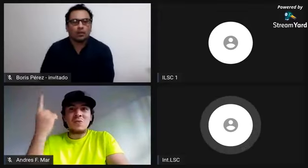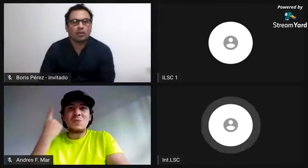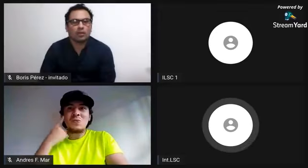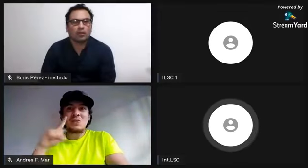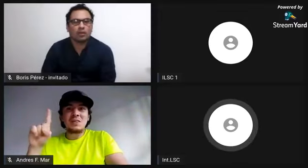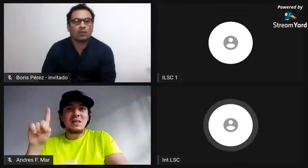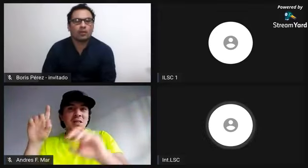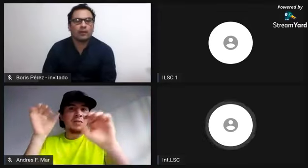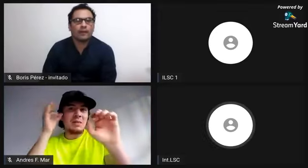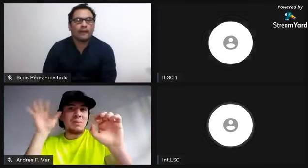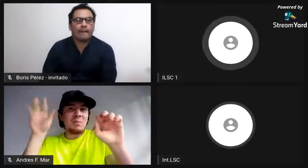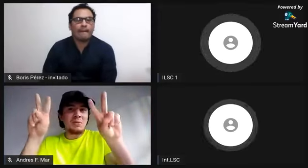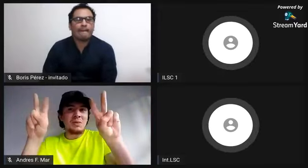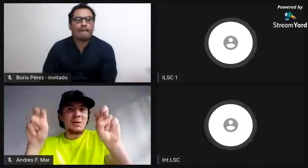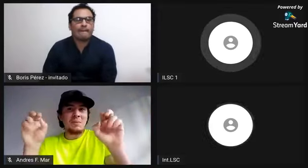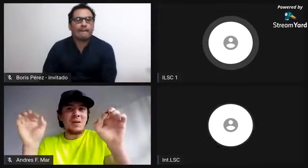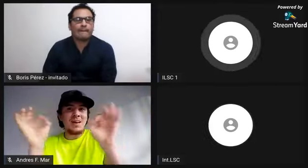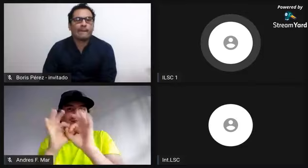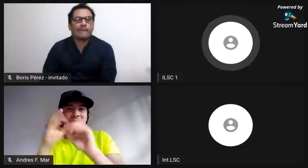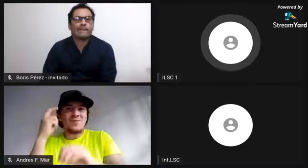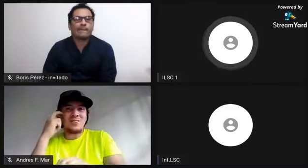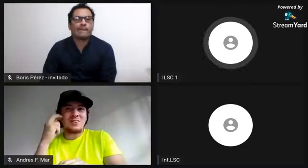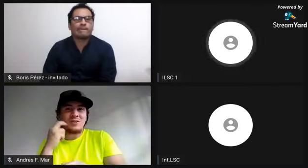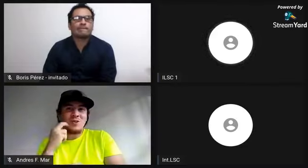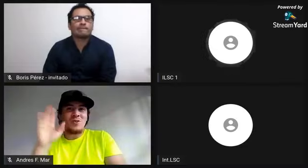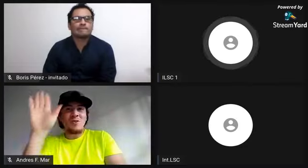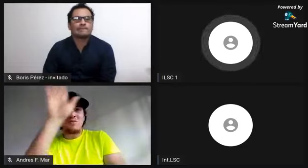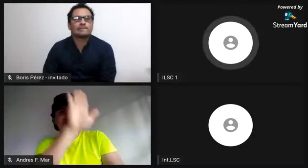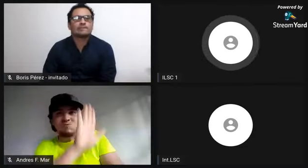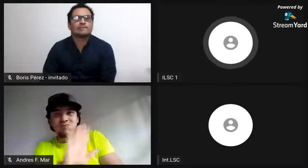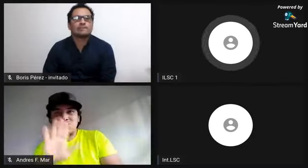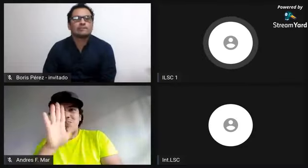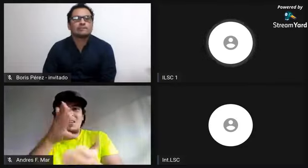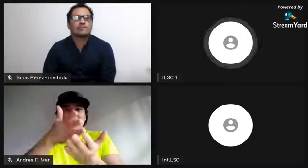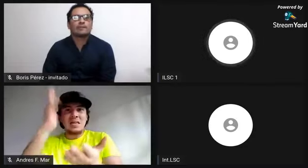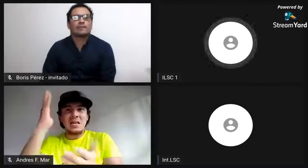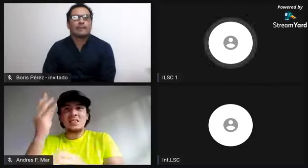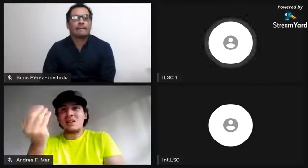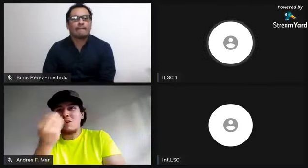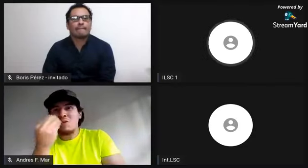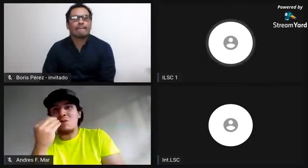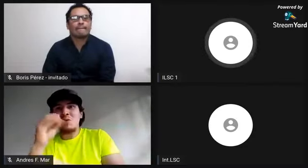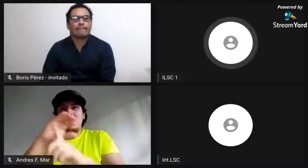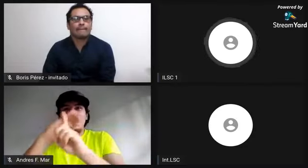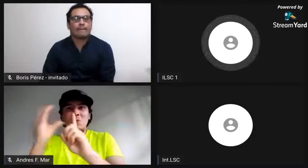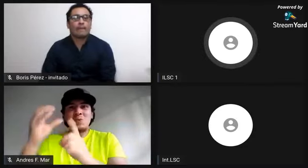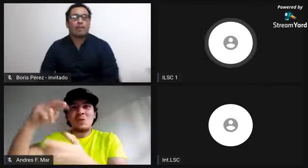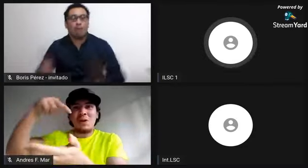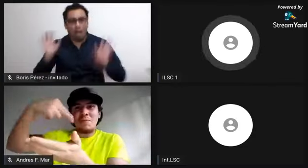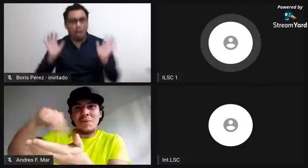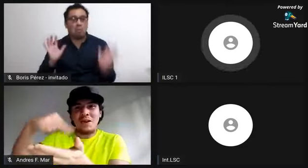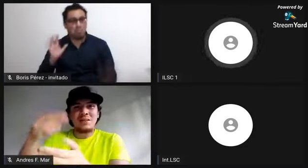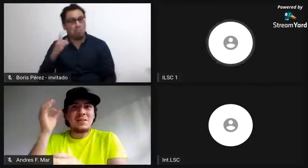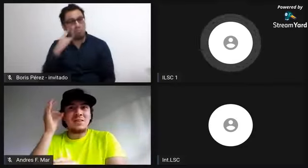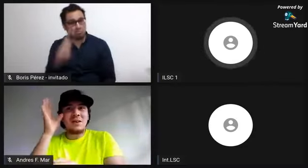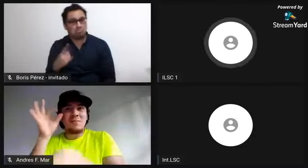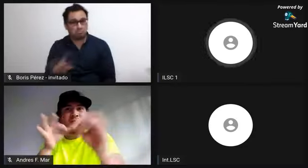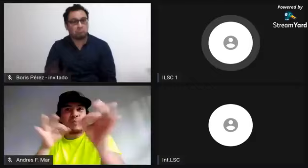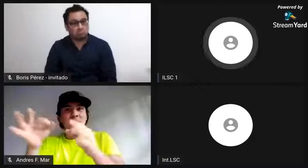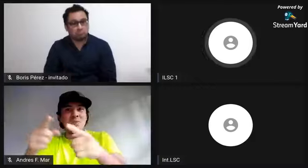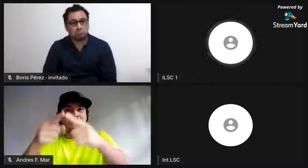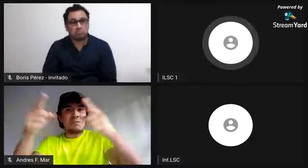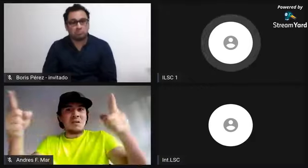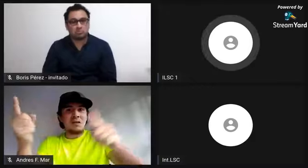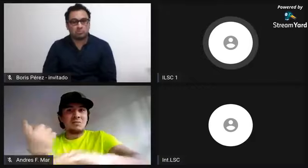culturales, artísticas, musicales. Bueno, me gustaría proponerte, si te parece bien, que nos pudiéramos enfocar un poco acerca de la